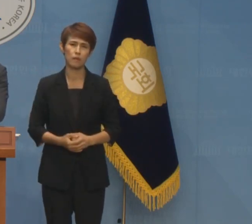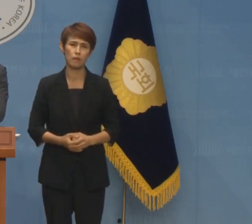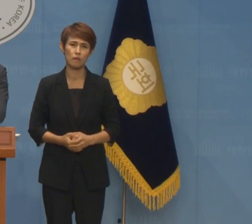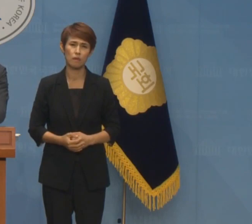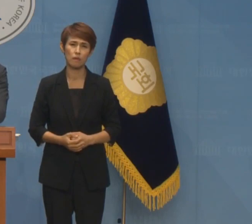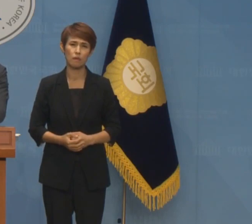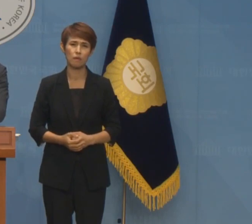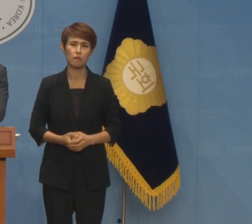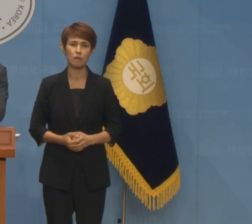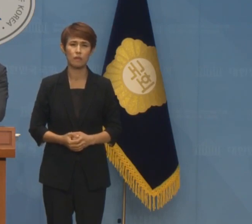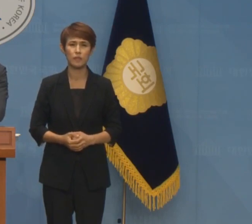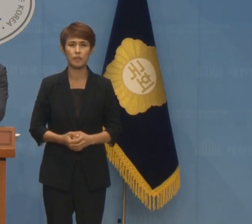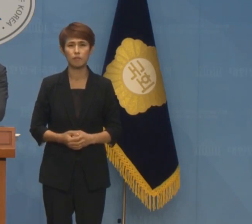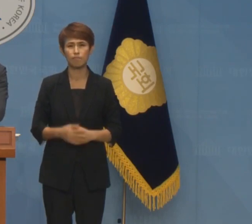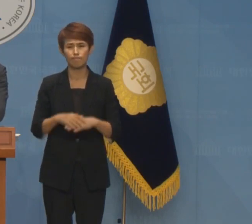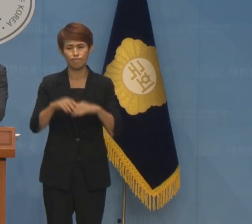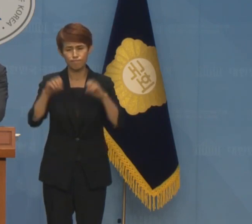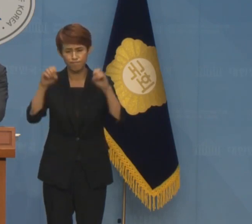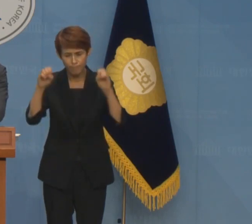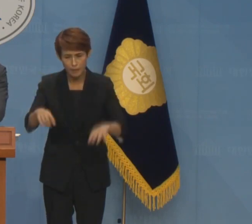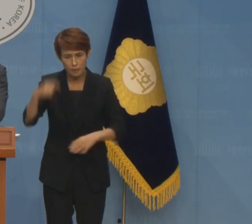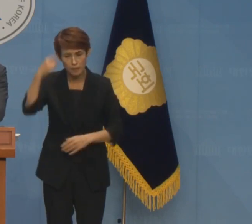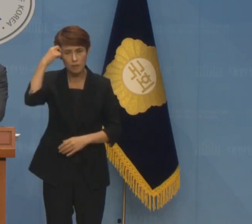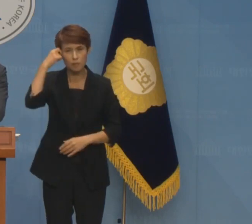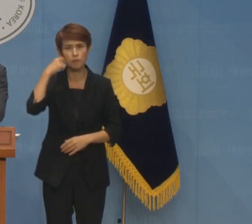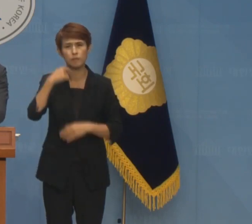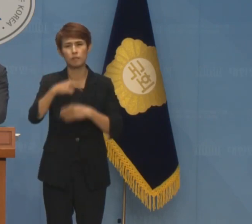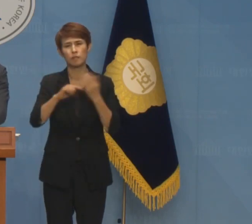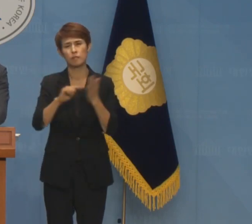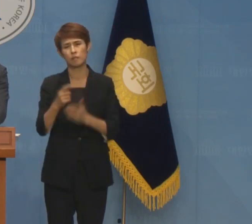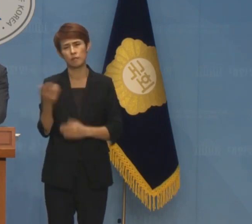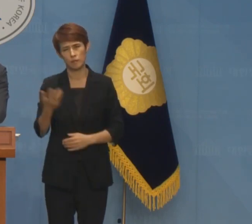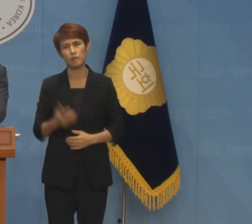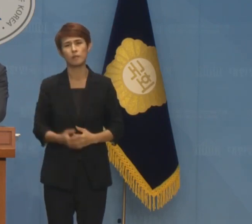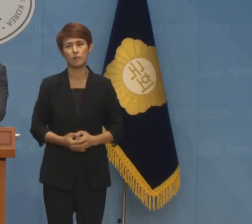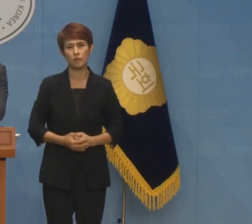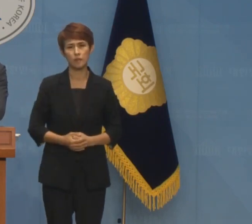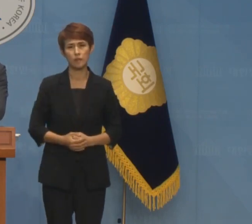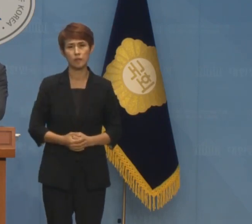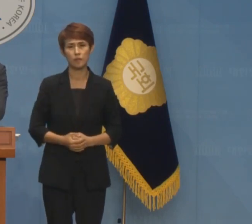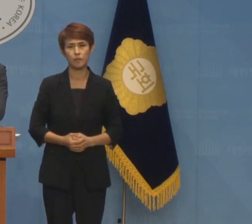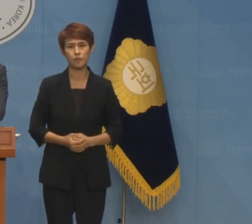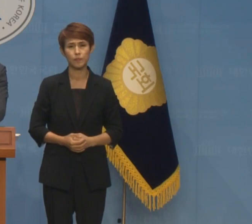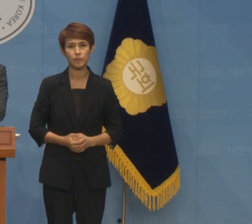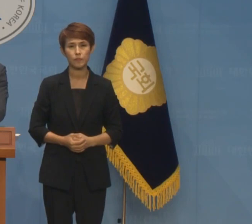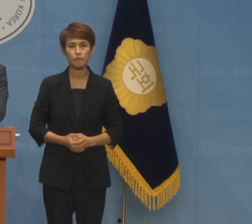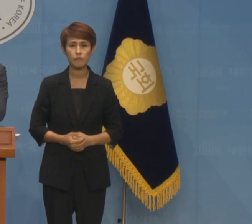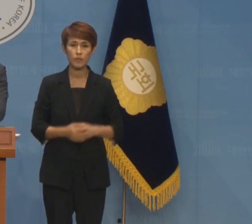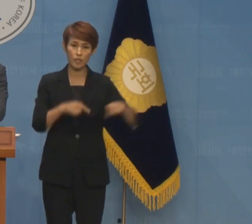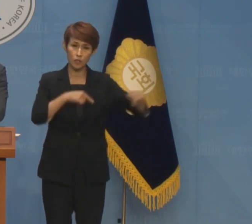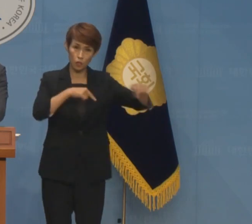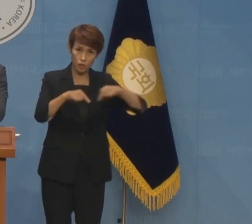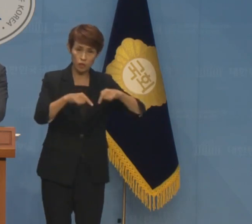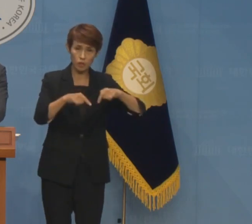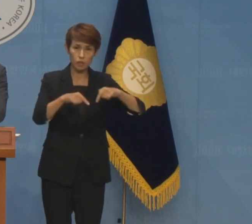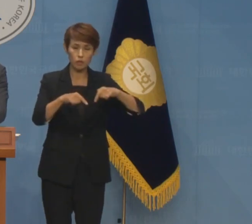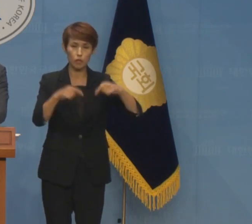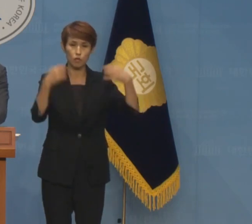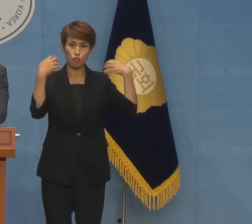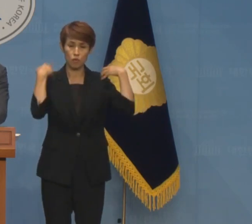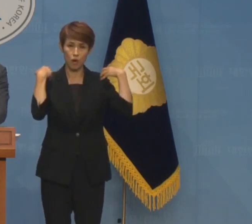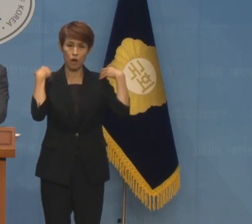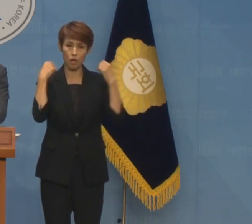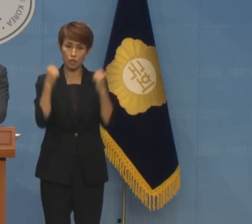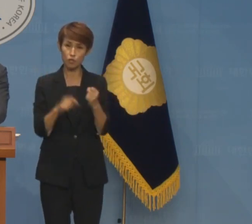허탈감은 이루 말할 수 없는 지경입니다. 정치와 국가 행정의 존재